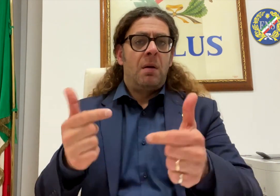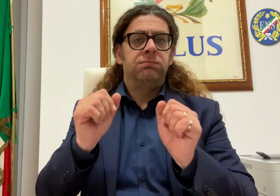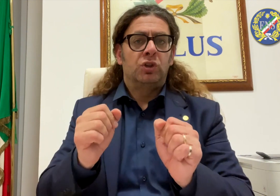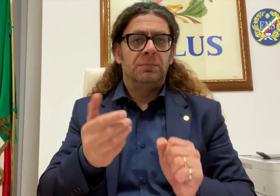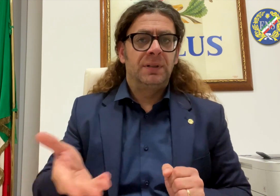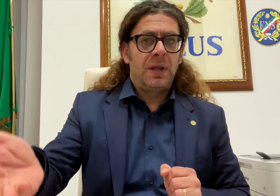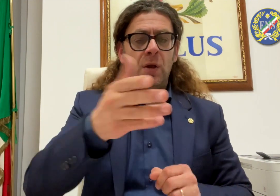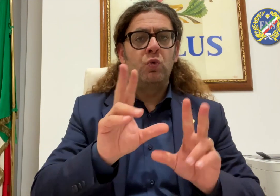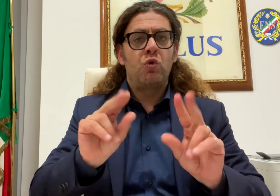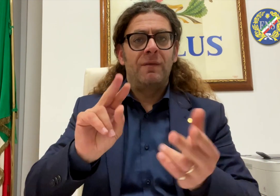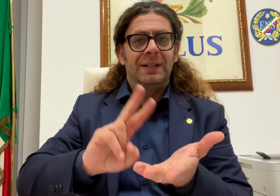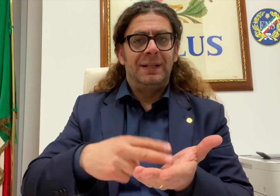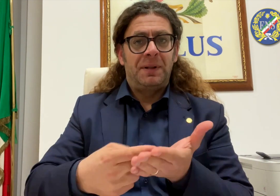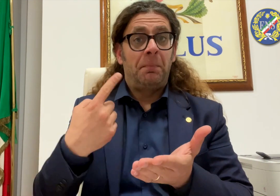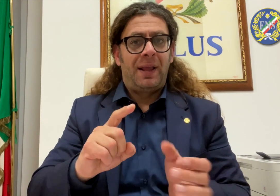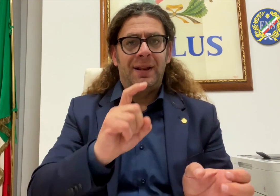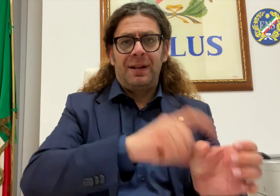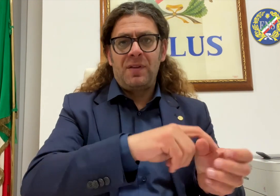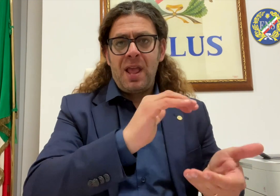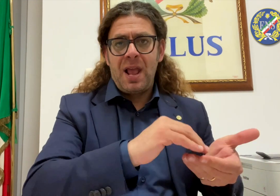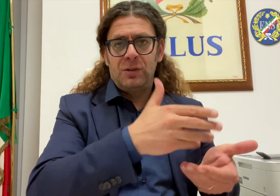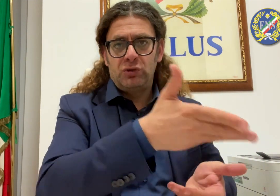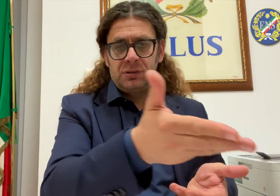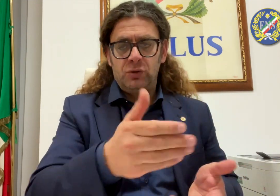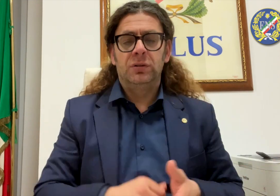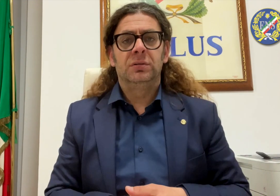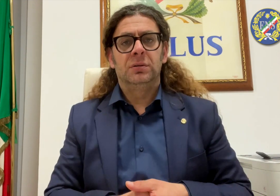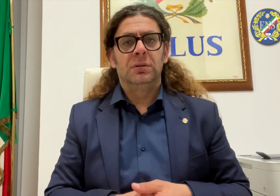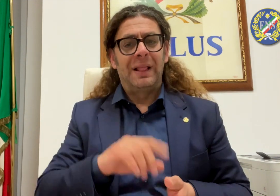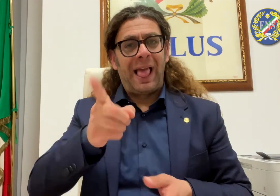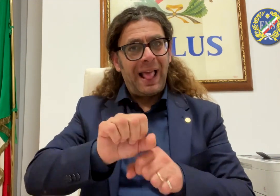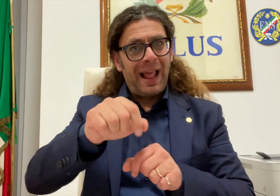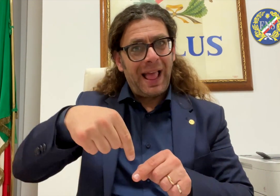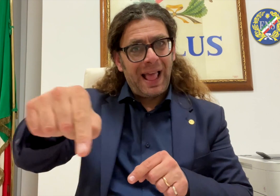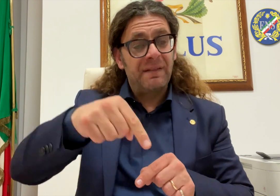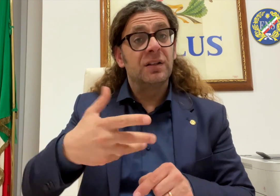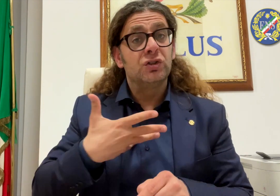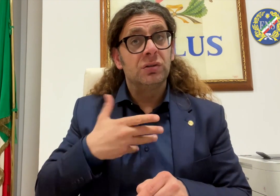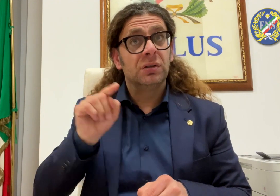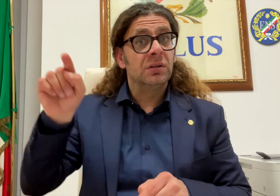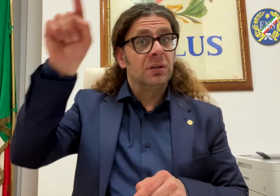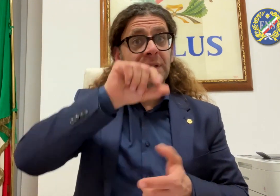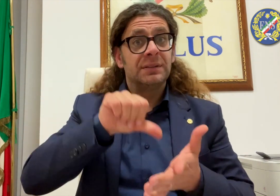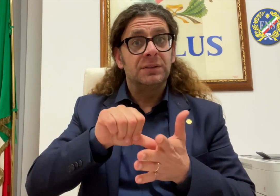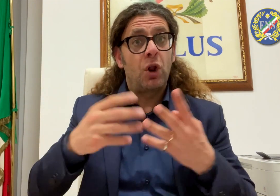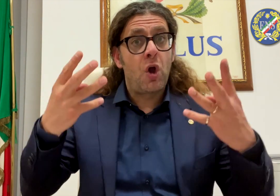'attestato o di coloro che stavano terminando il percorso formativo. Il termine riguardante il conseguimento dell'attestazione per l